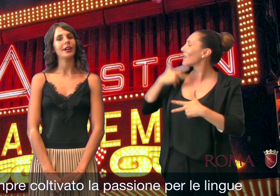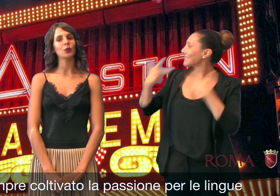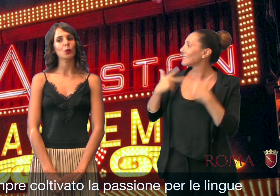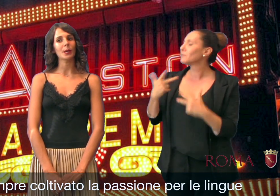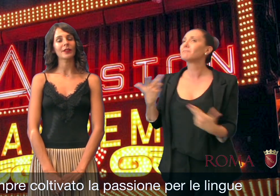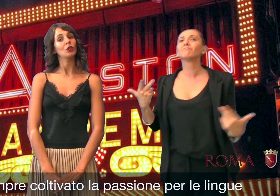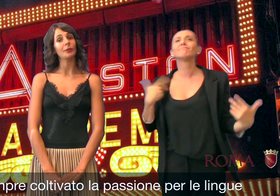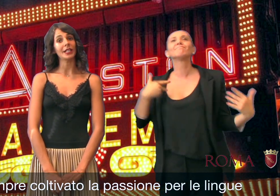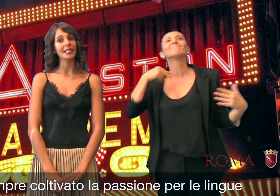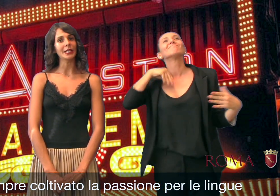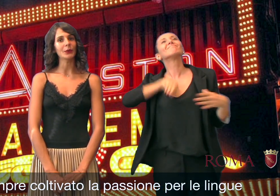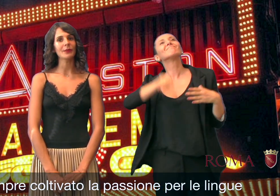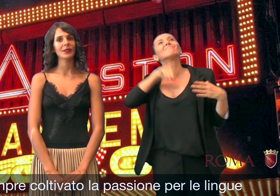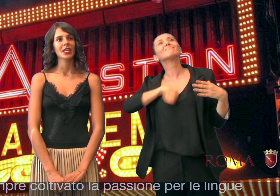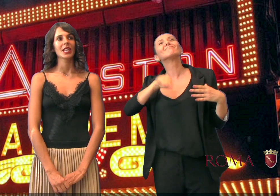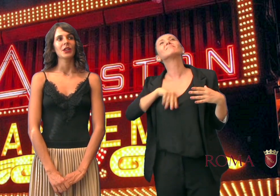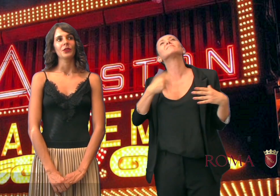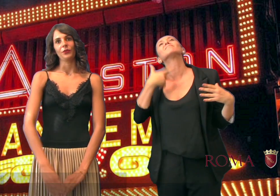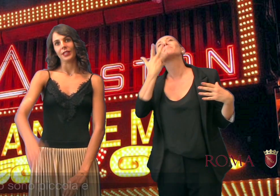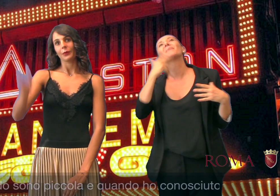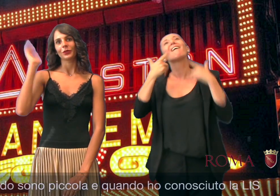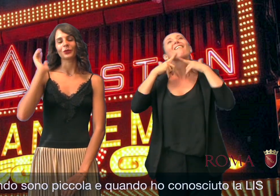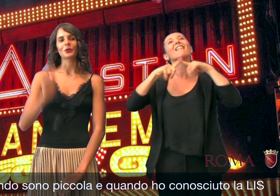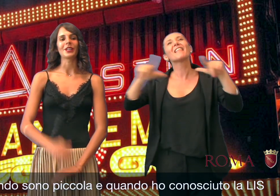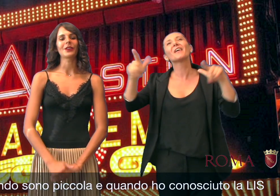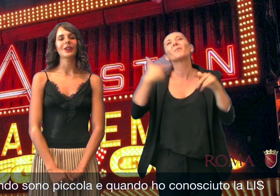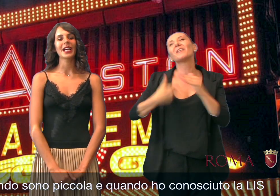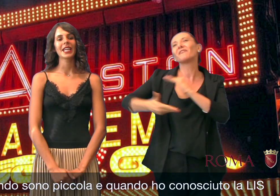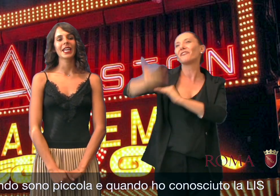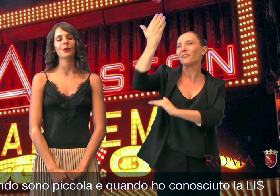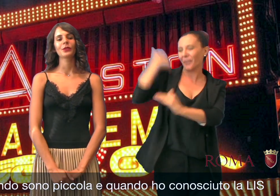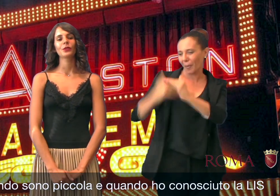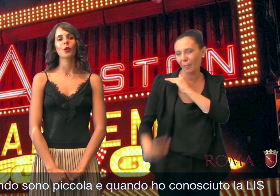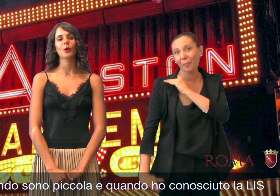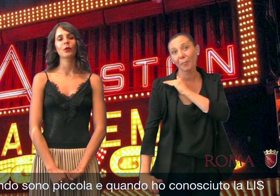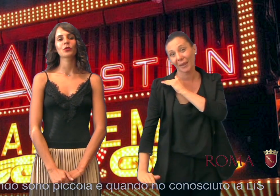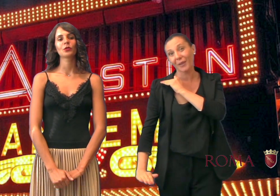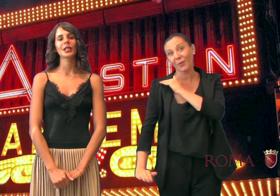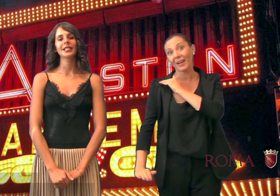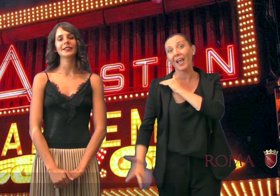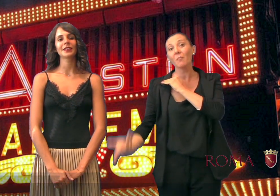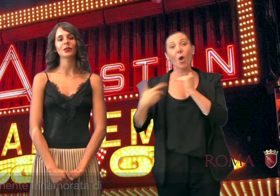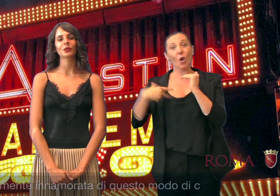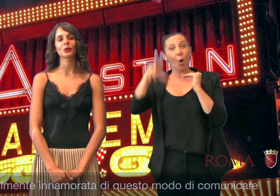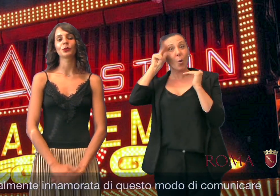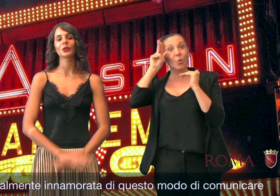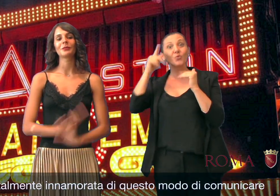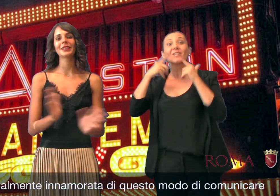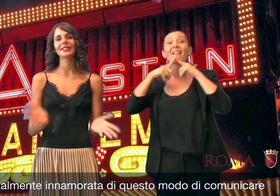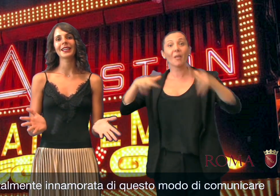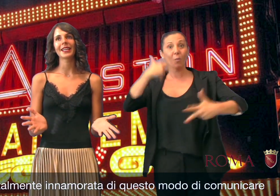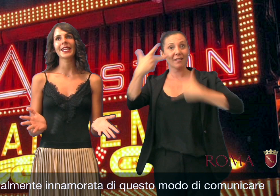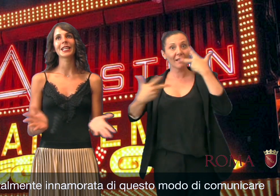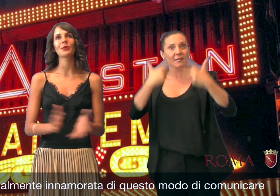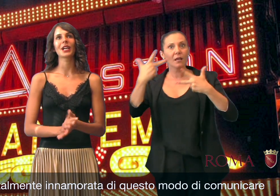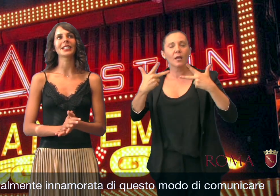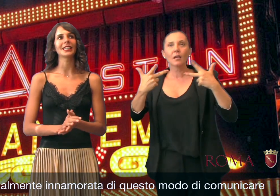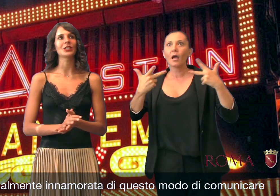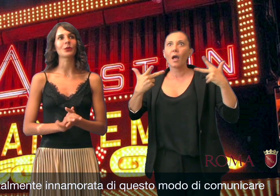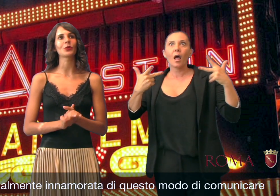coltivato una passione per le lingue, fin da quando sono piccola, e quando ho conosciuto la LIS mi sono totalmente